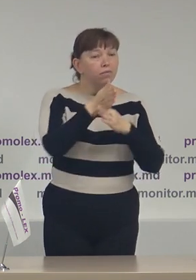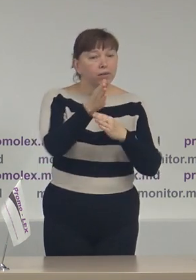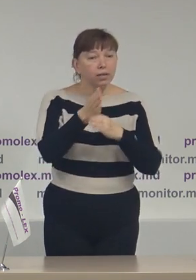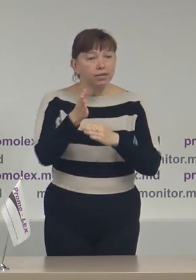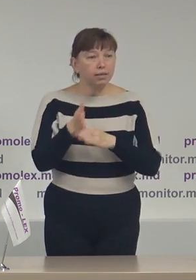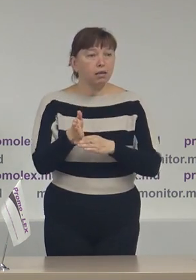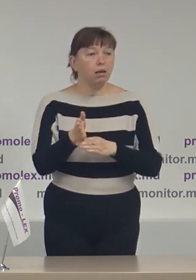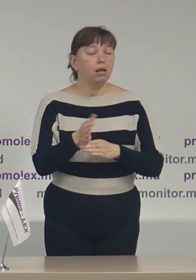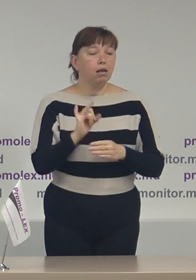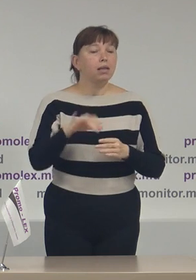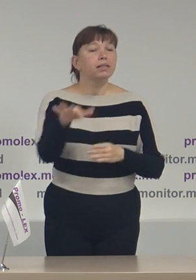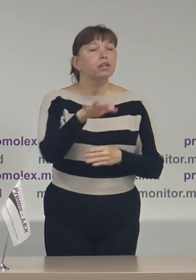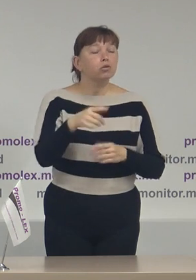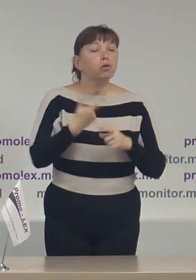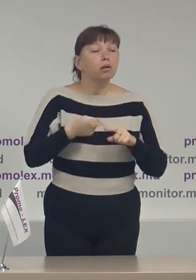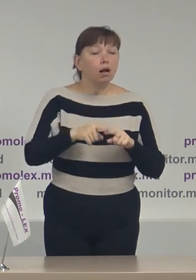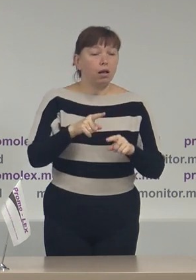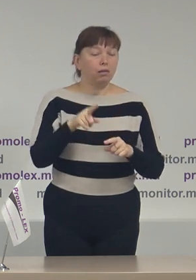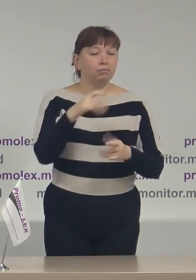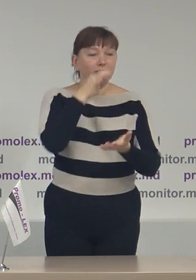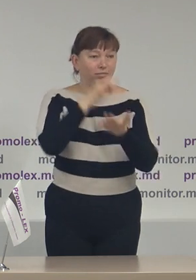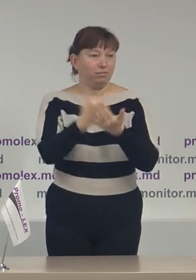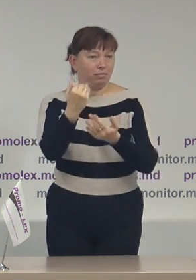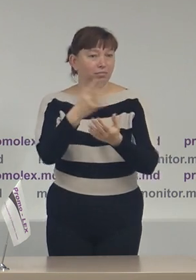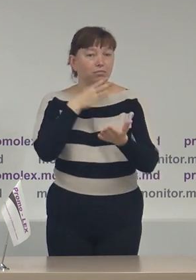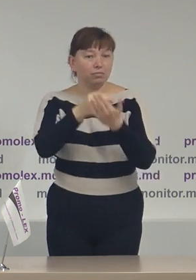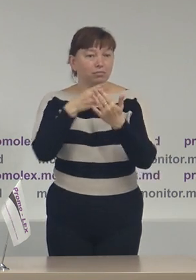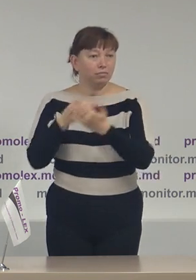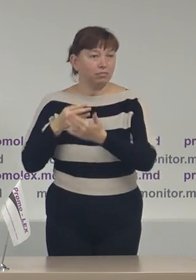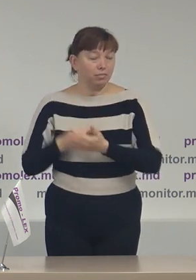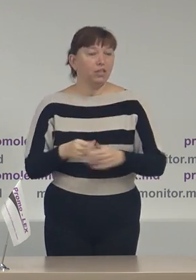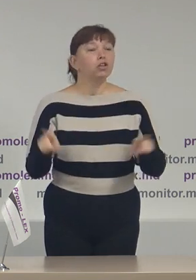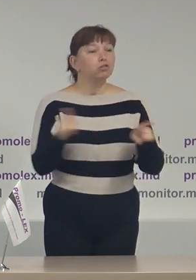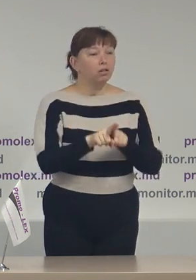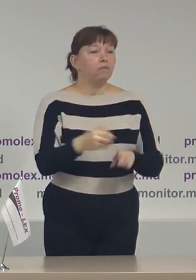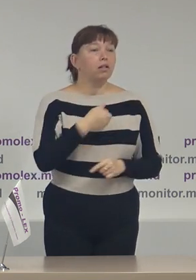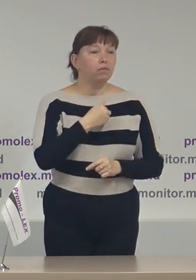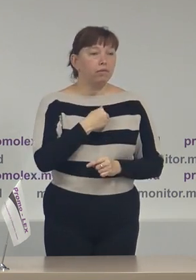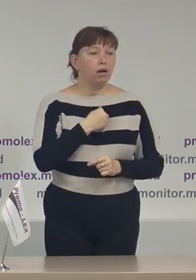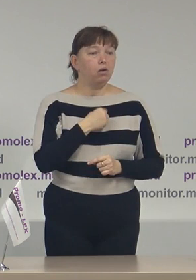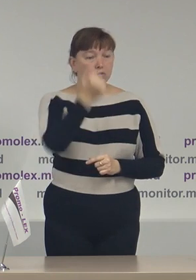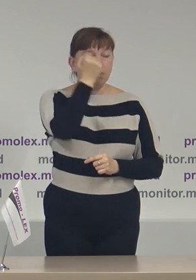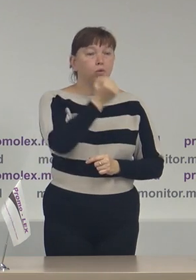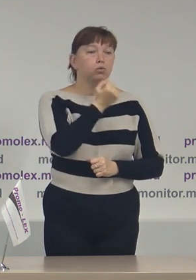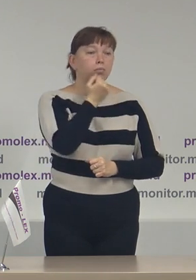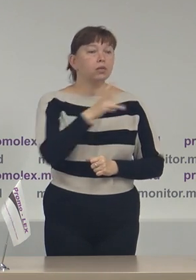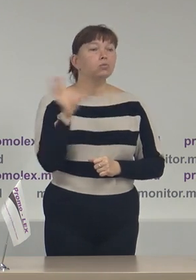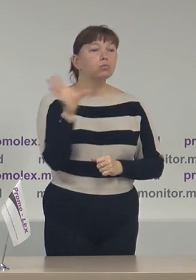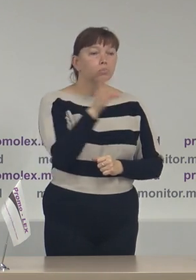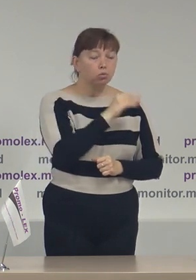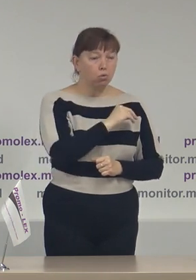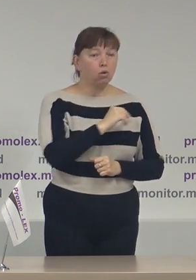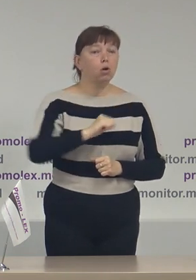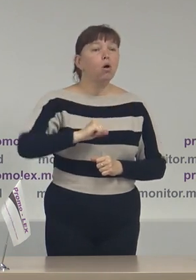în teritoriile de care sunt responsabile și, la fel, vreau să mulțumesc tuturor